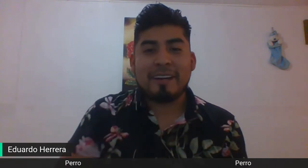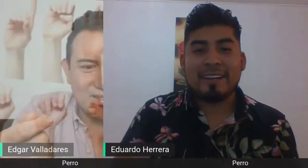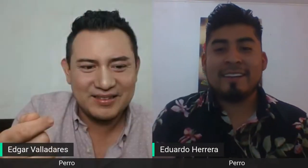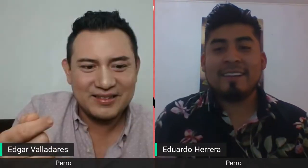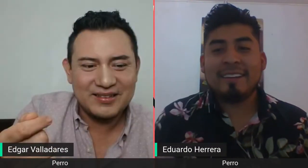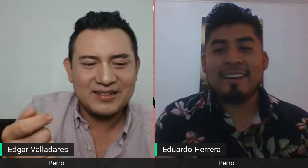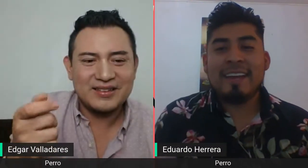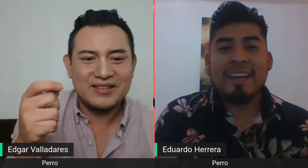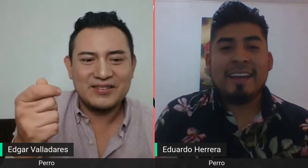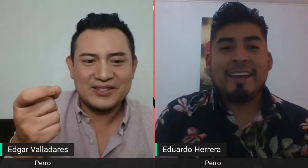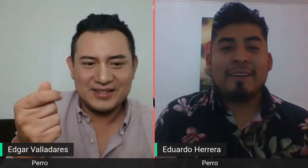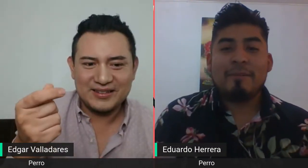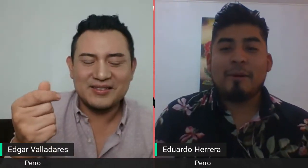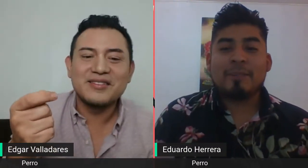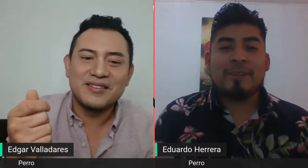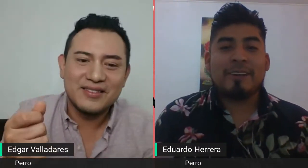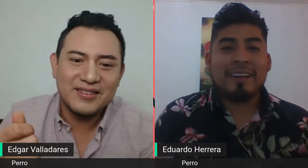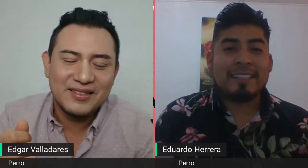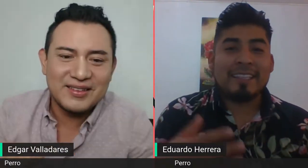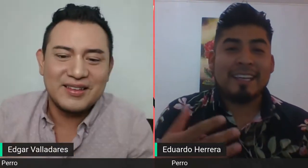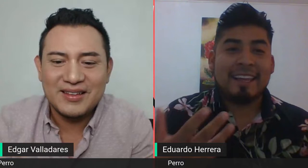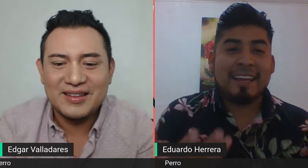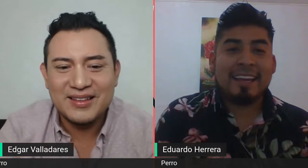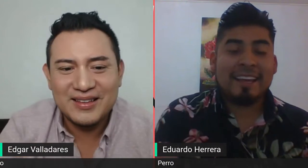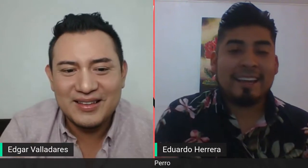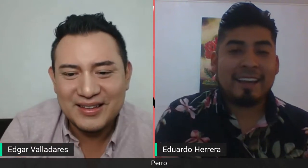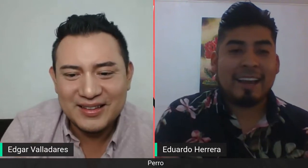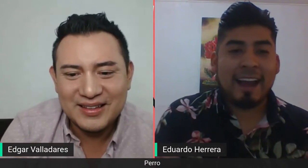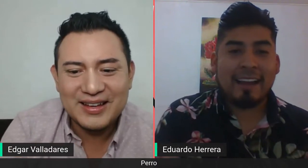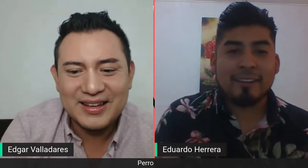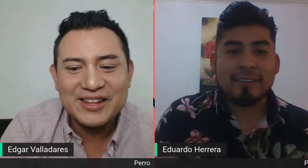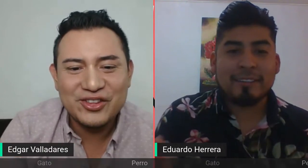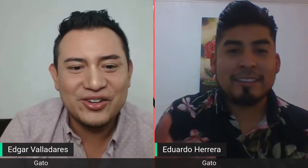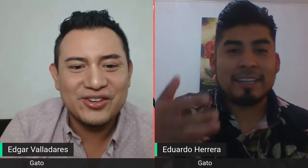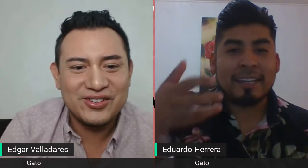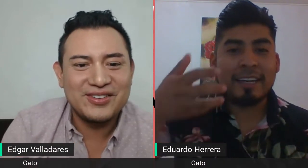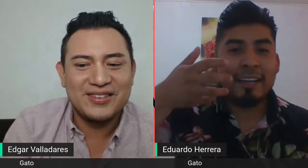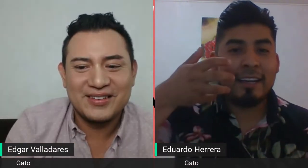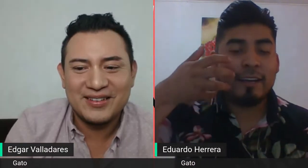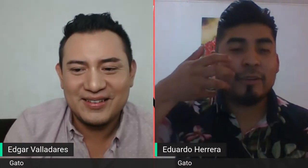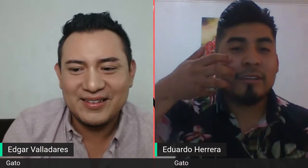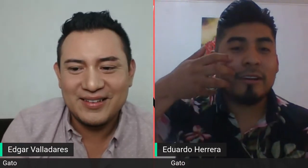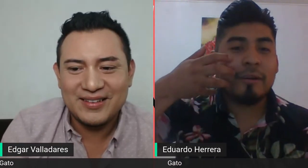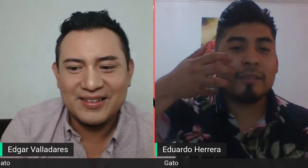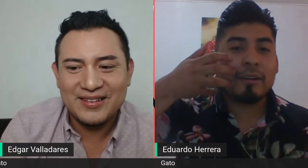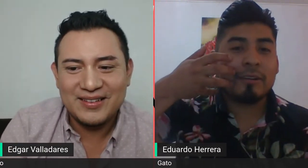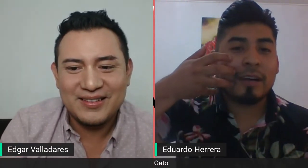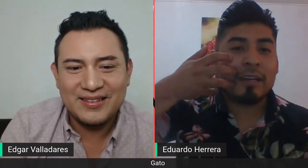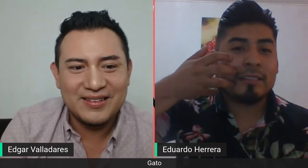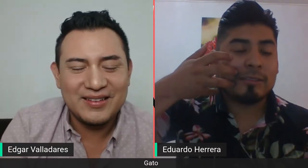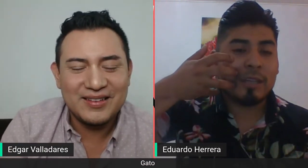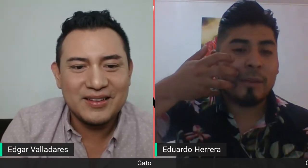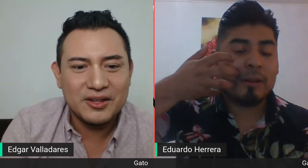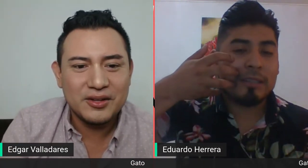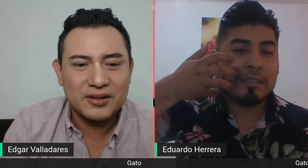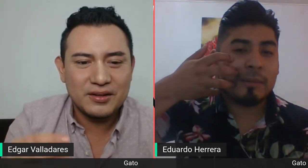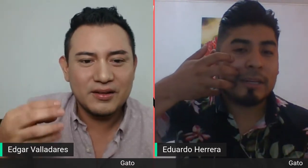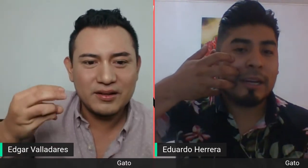Perfecto. Vamos con la seña de gato. Lo único que vamos a colocar es nuestra mano de esta manera